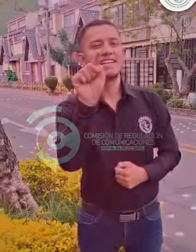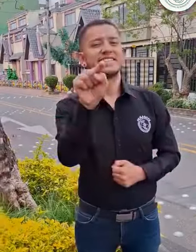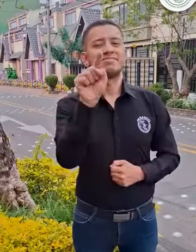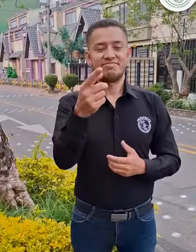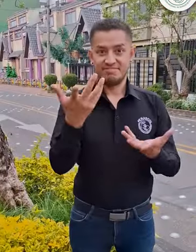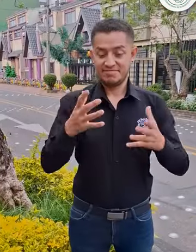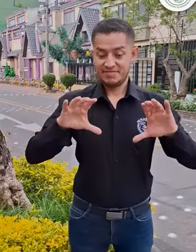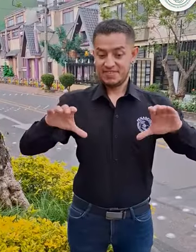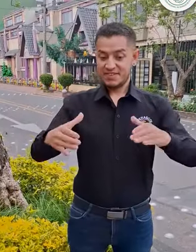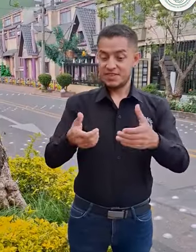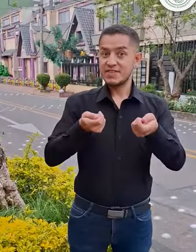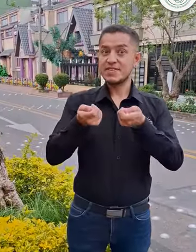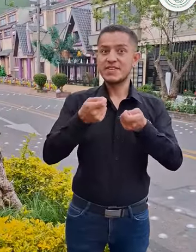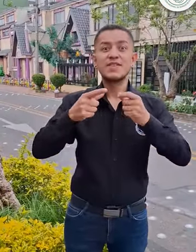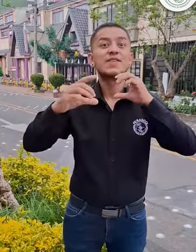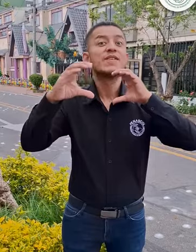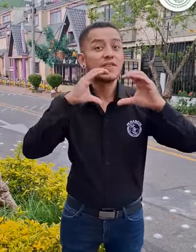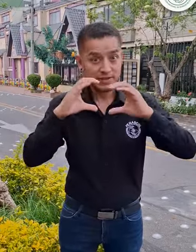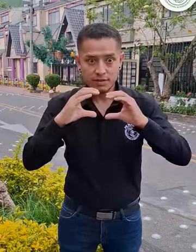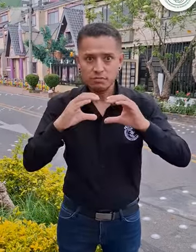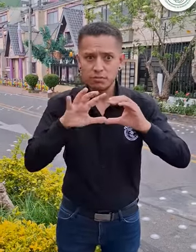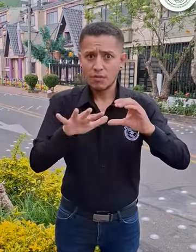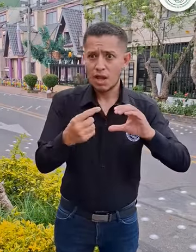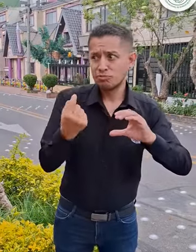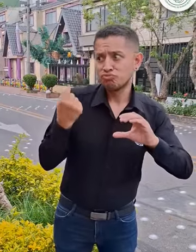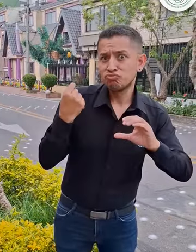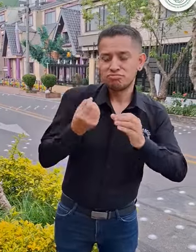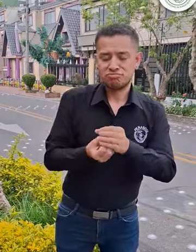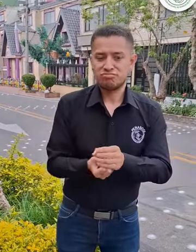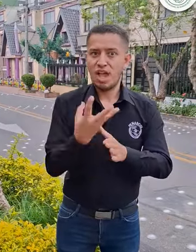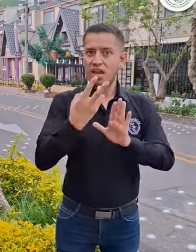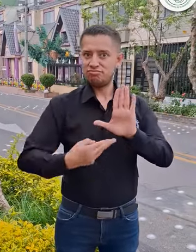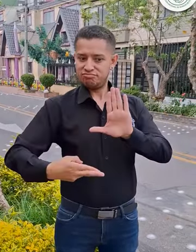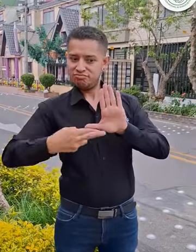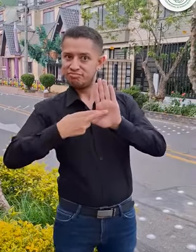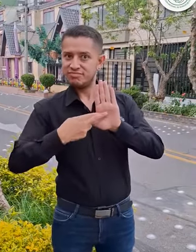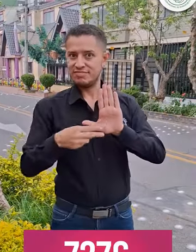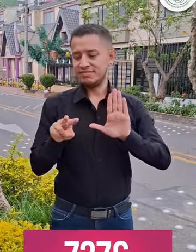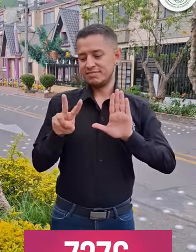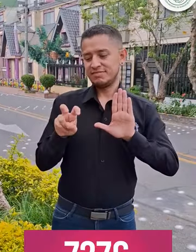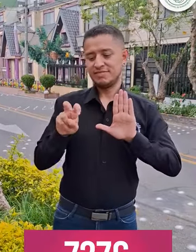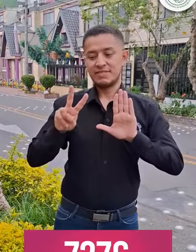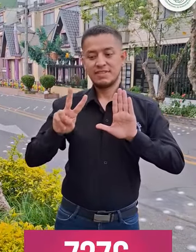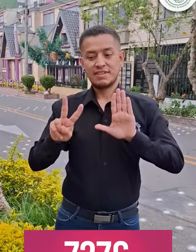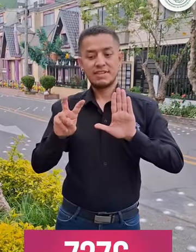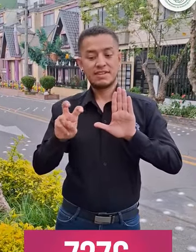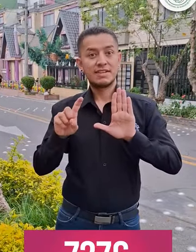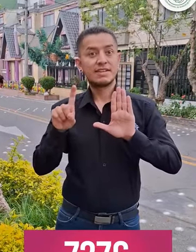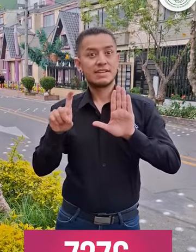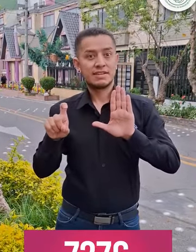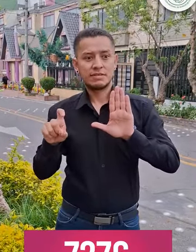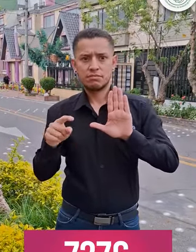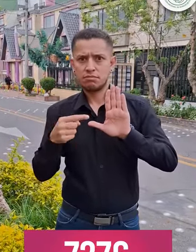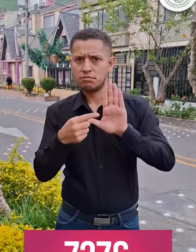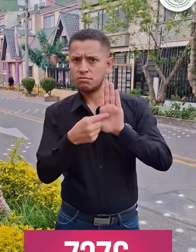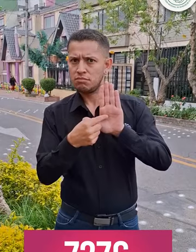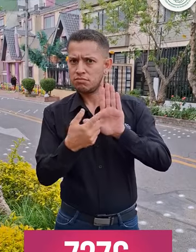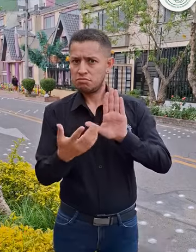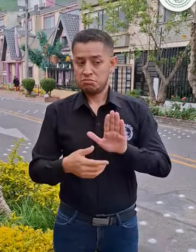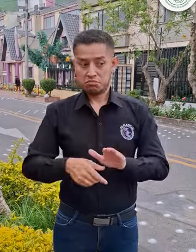Esa es la Comisión de Regulación de Comunicaciones. Esta entidad hace un tiempo expidió una resolución en relación